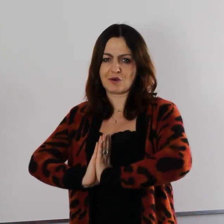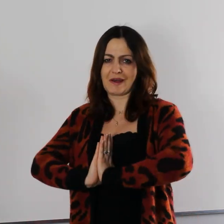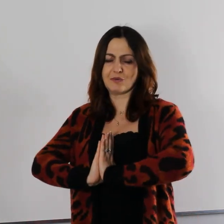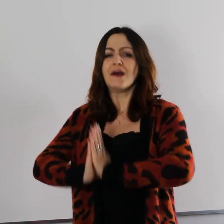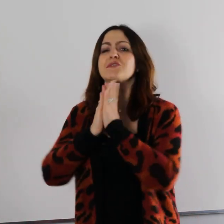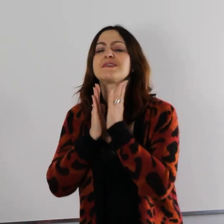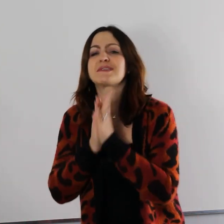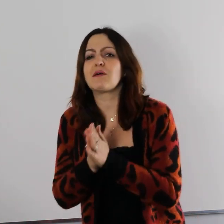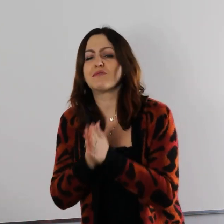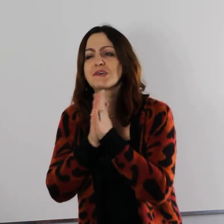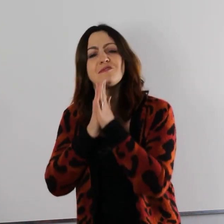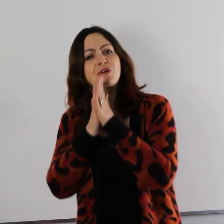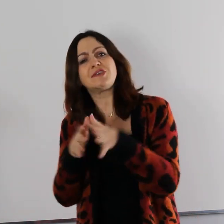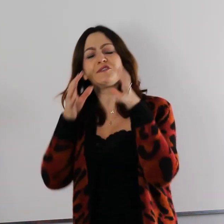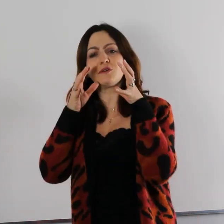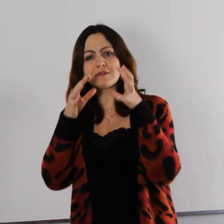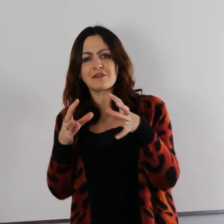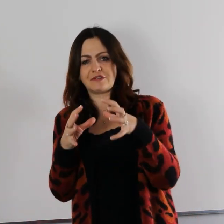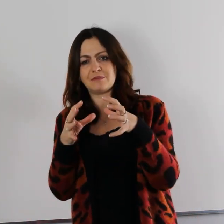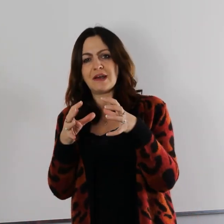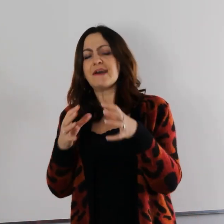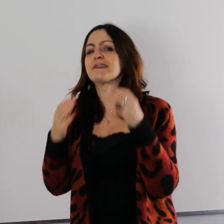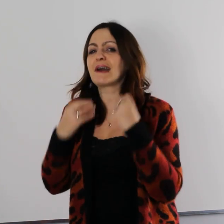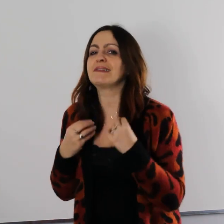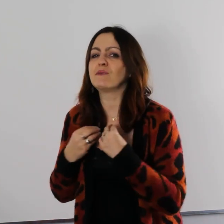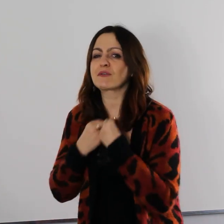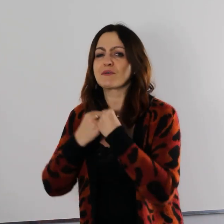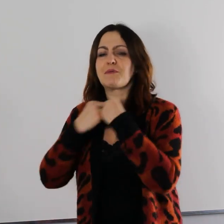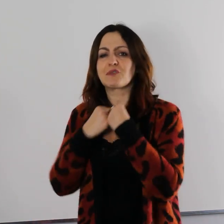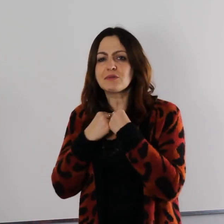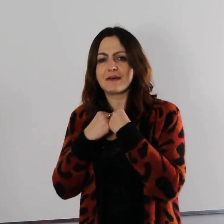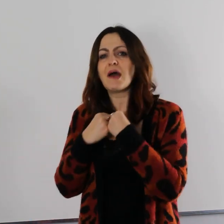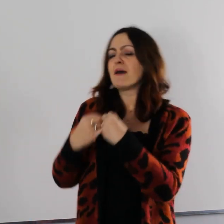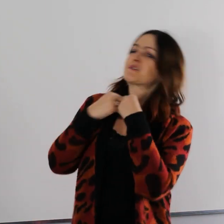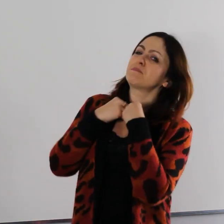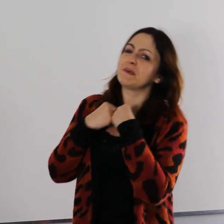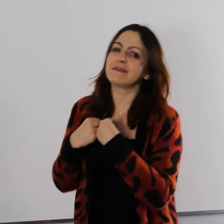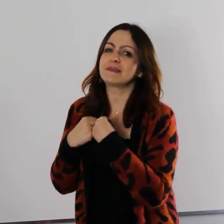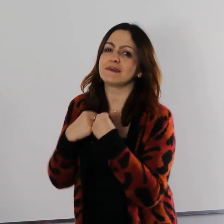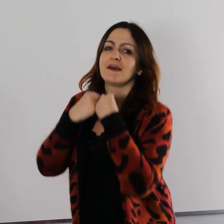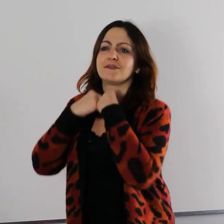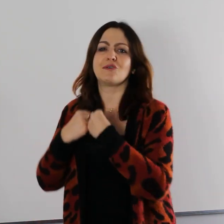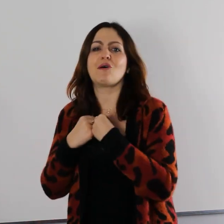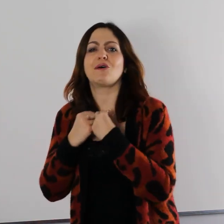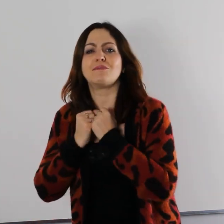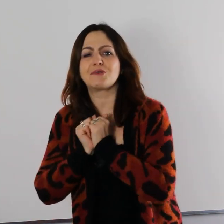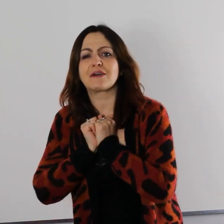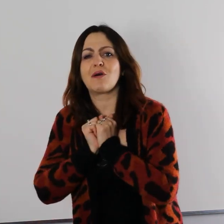kanału. To się stało. Właśnie w okresie świątecznym ten kanał został z powrotem przypięty do mojego